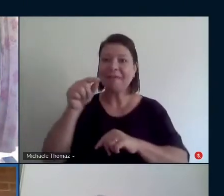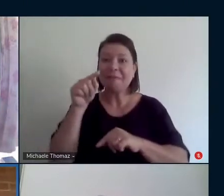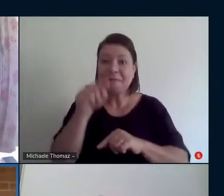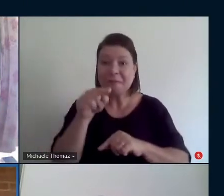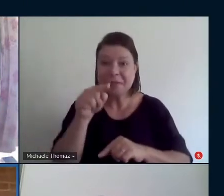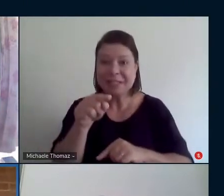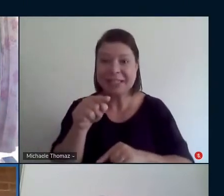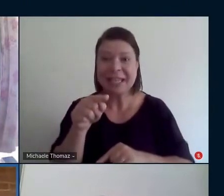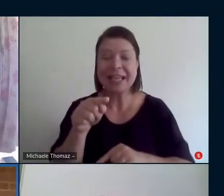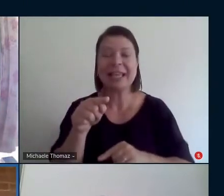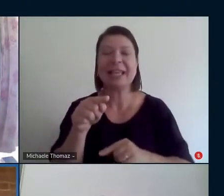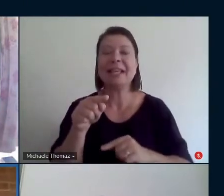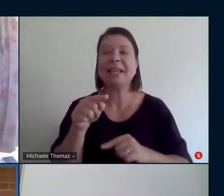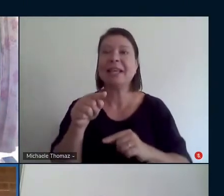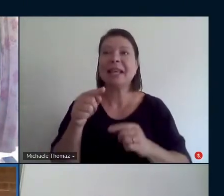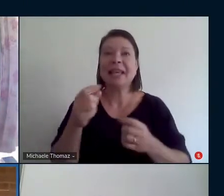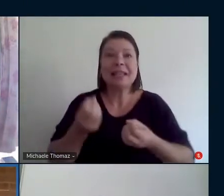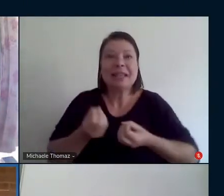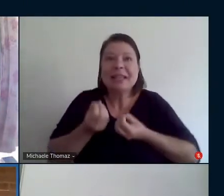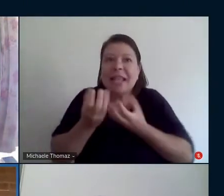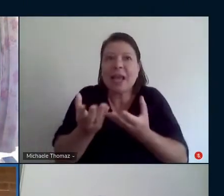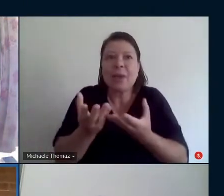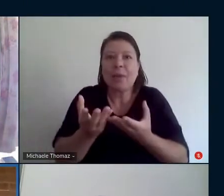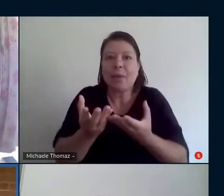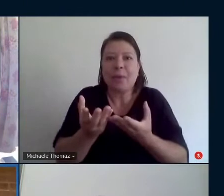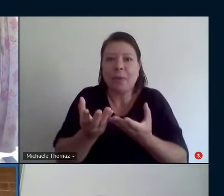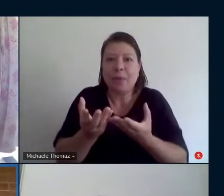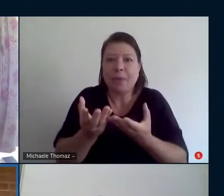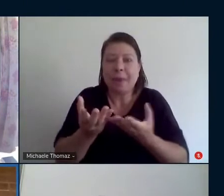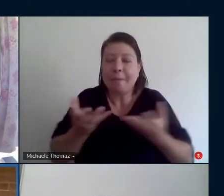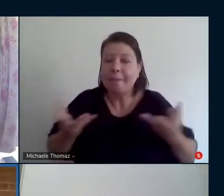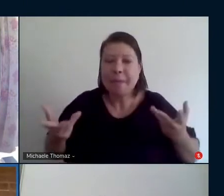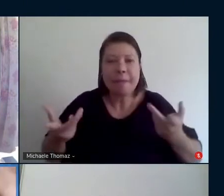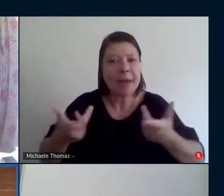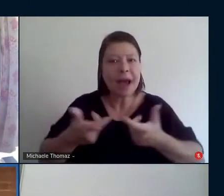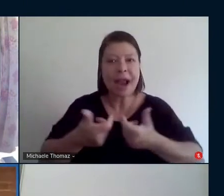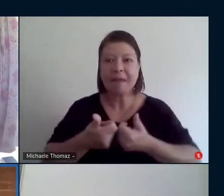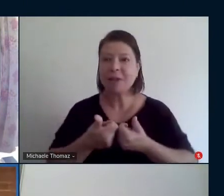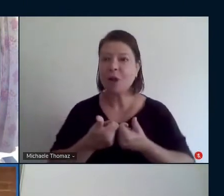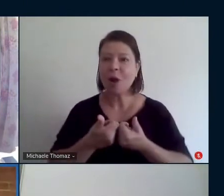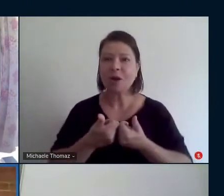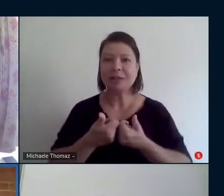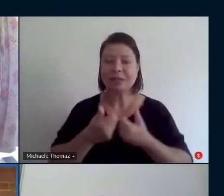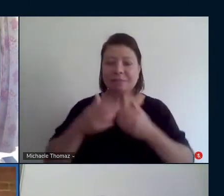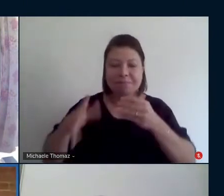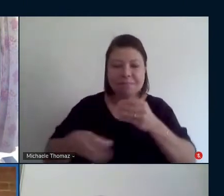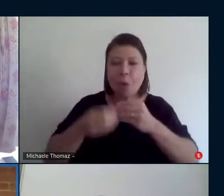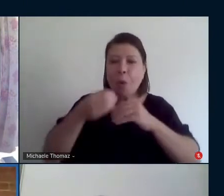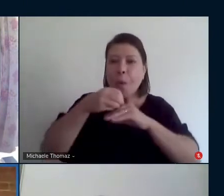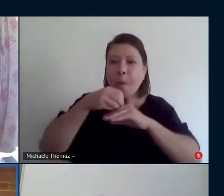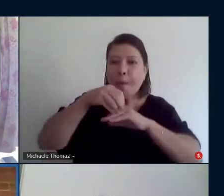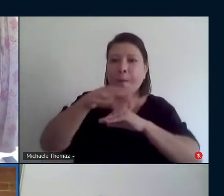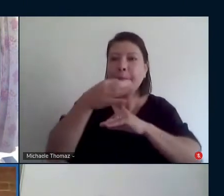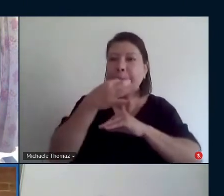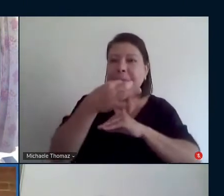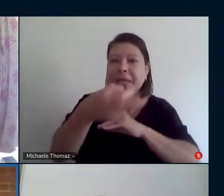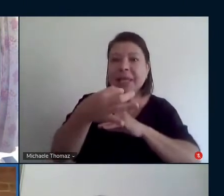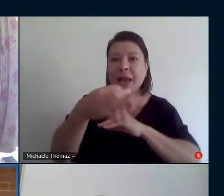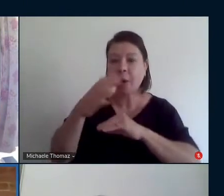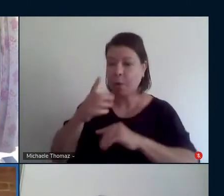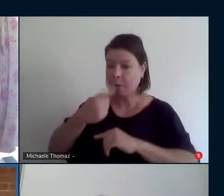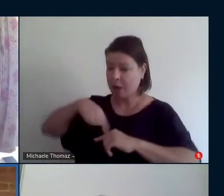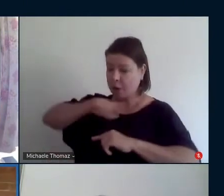muito especial, é que podem fazer com que a gente devolva isso para a comunidade de um modo mais amplo,